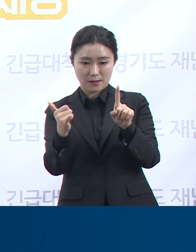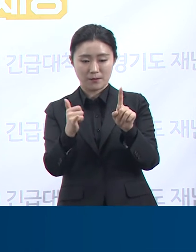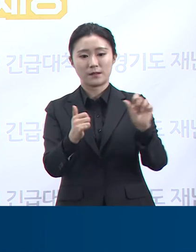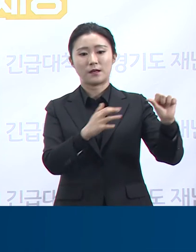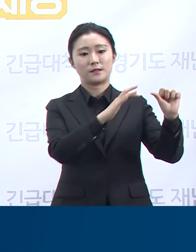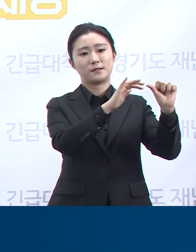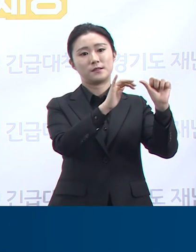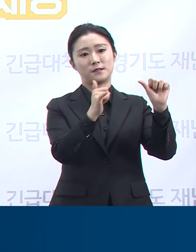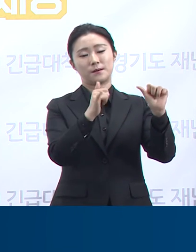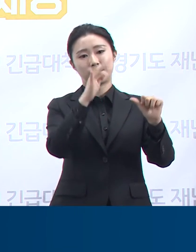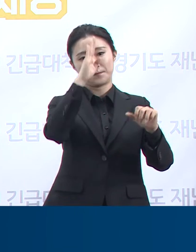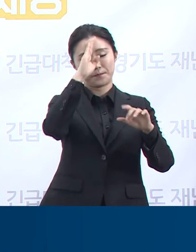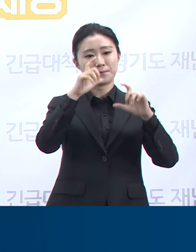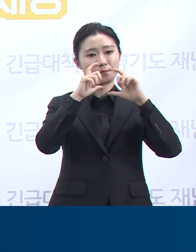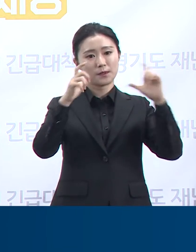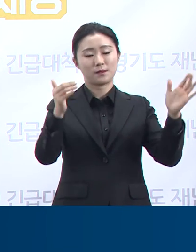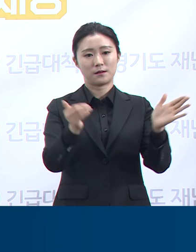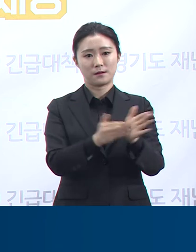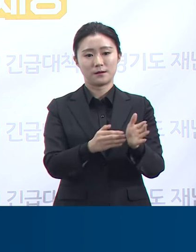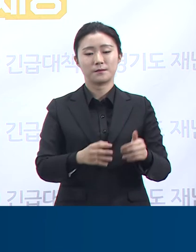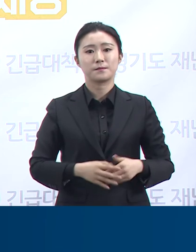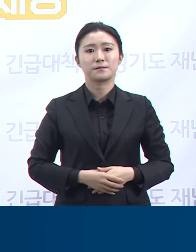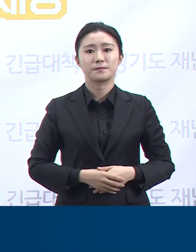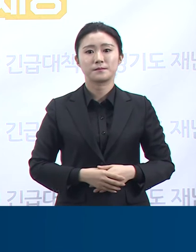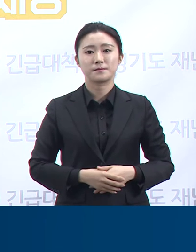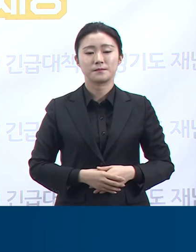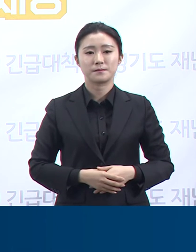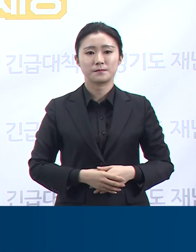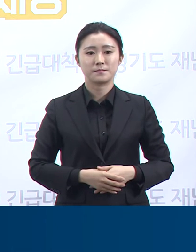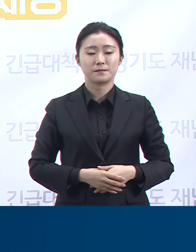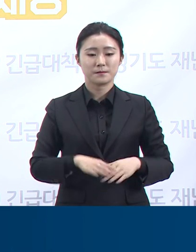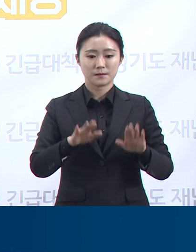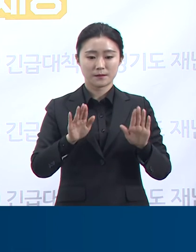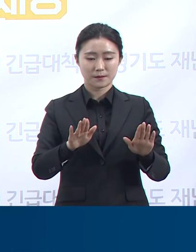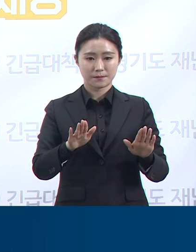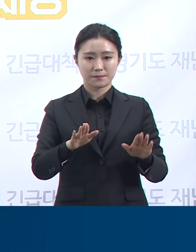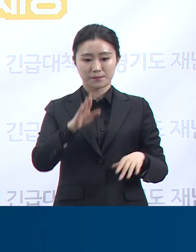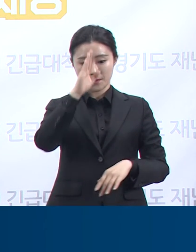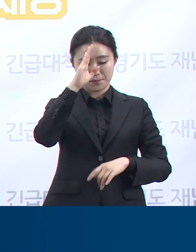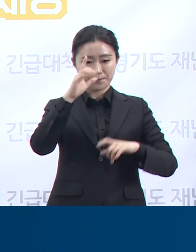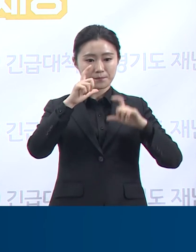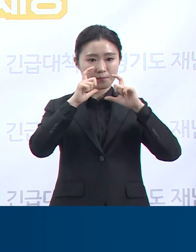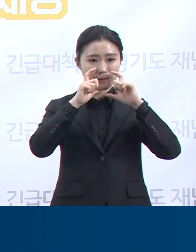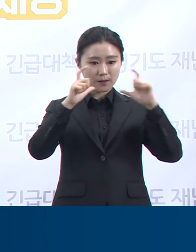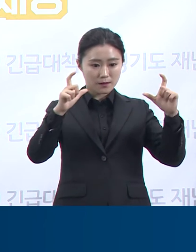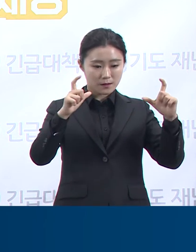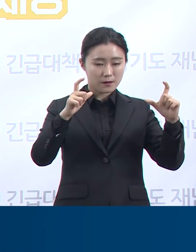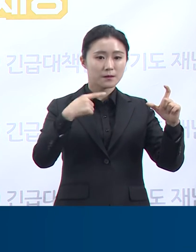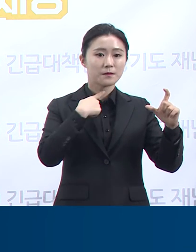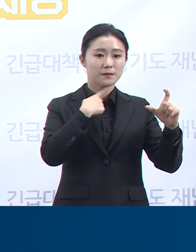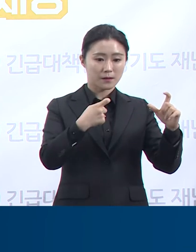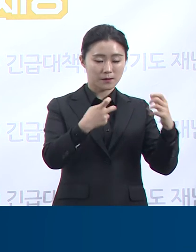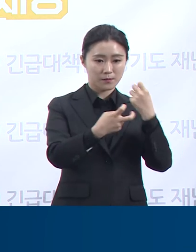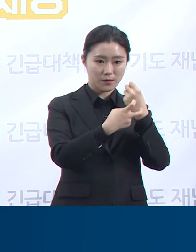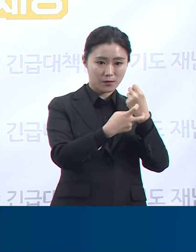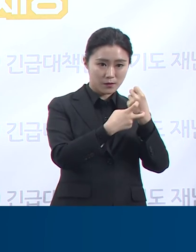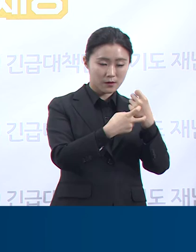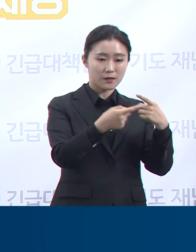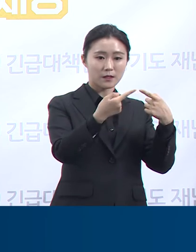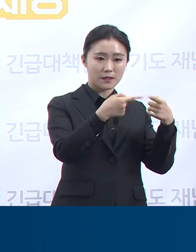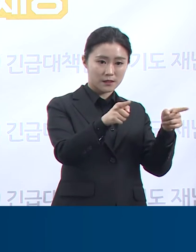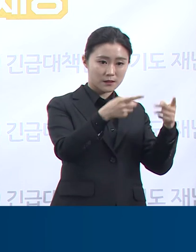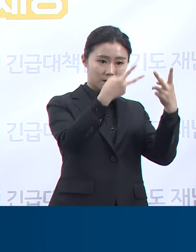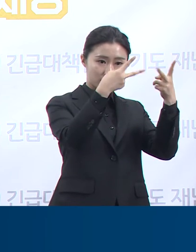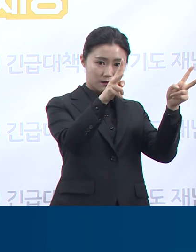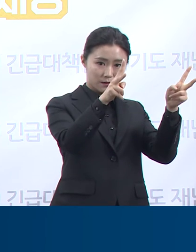확진자는 총 6명으로 늘어난 셈입니다. 현재 확진자가 발생했던 해당 요양원의 2관, 1층과 2층을 코드